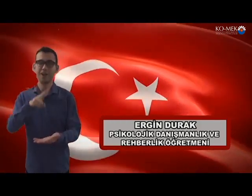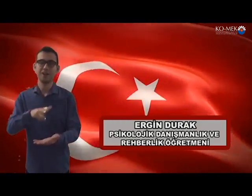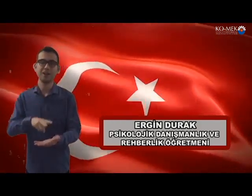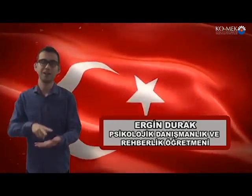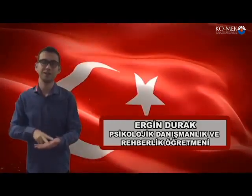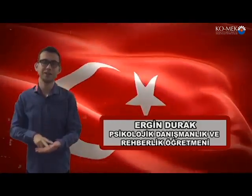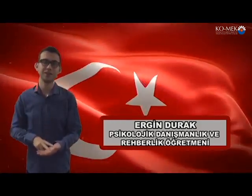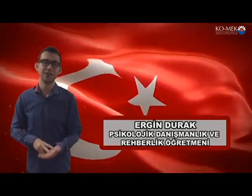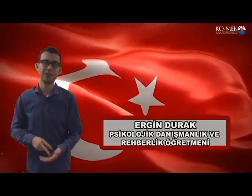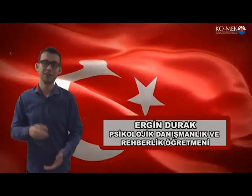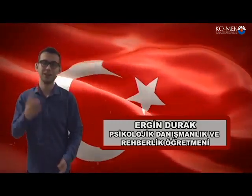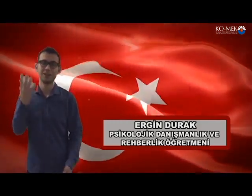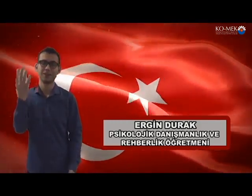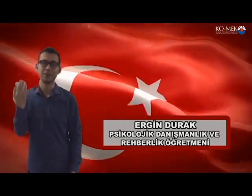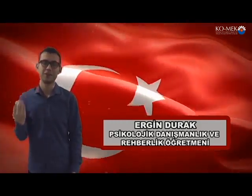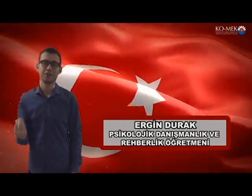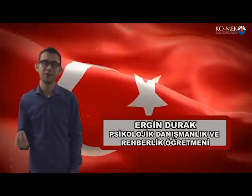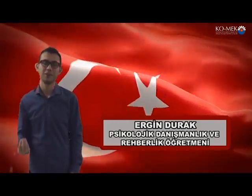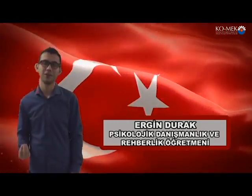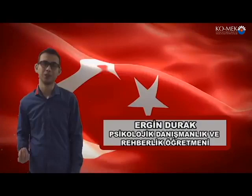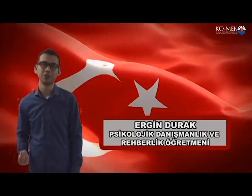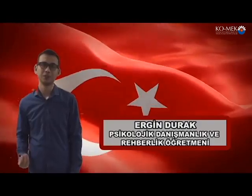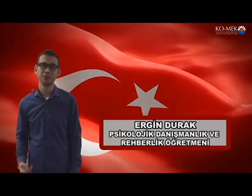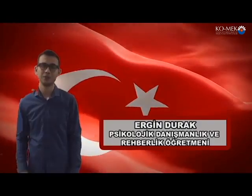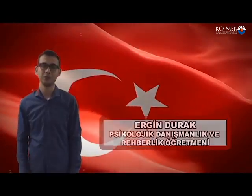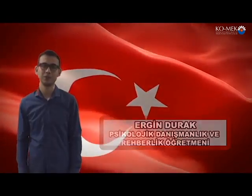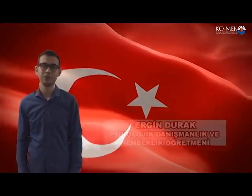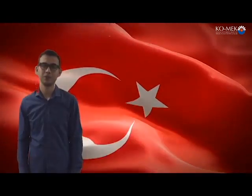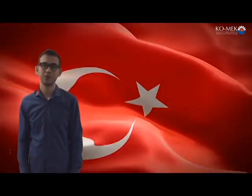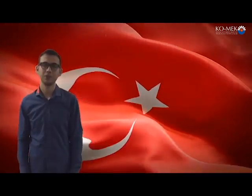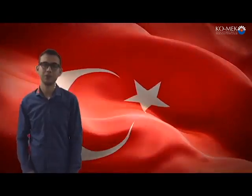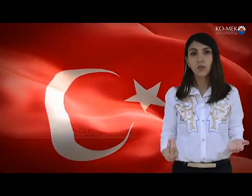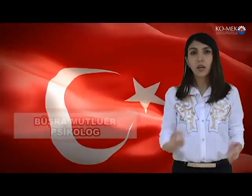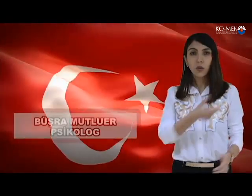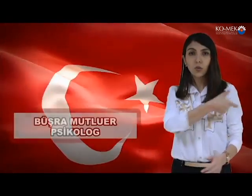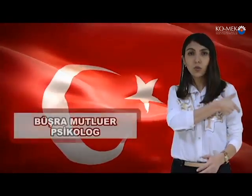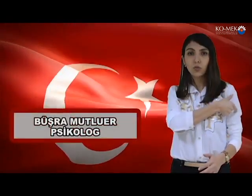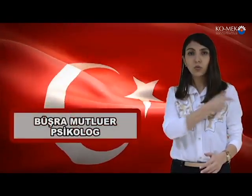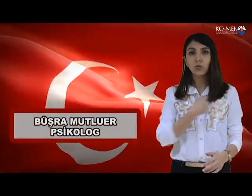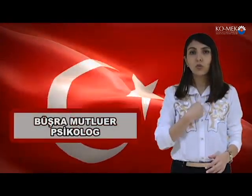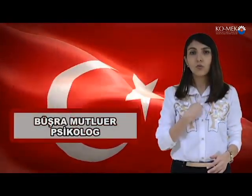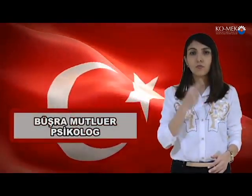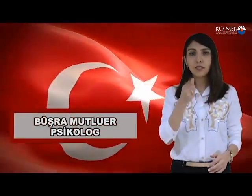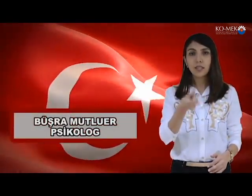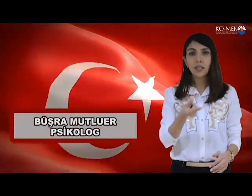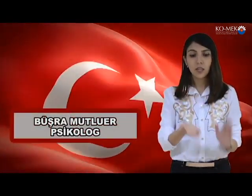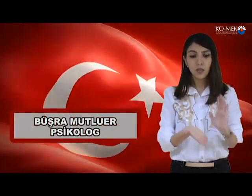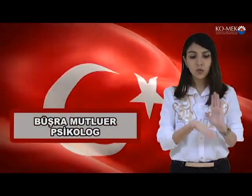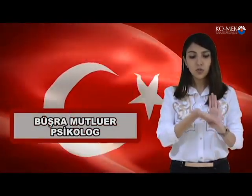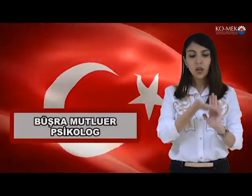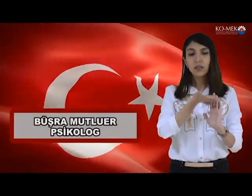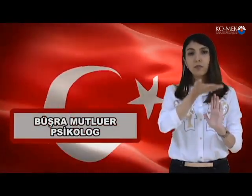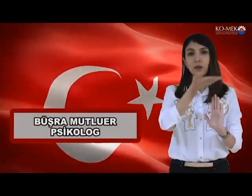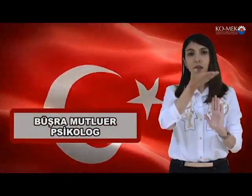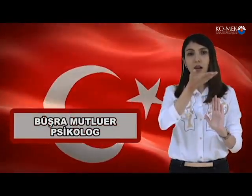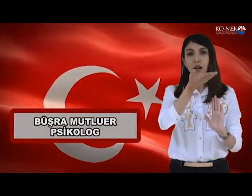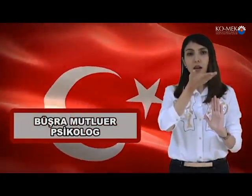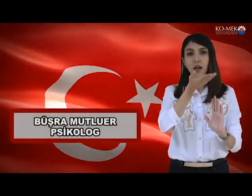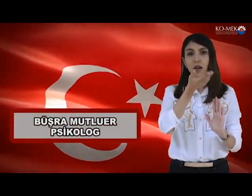Atlar olsun. Yurdum seni yüceltmeye,